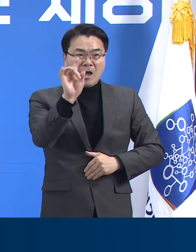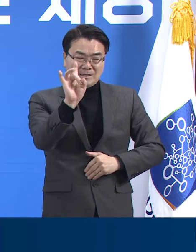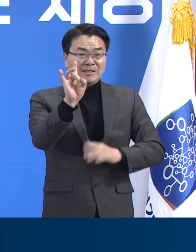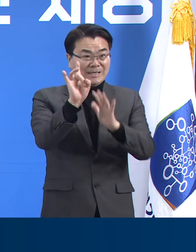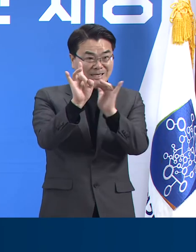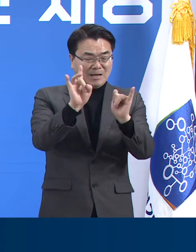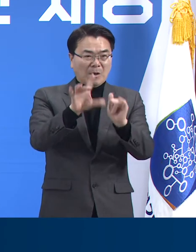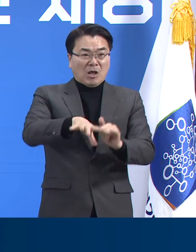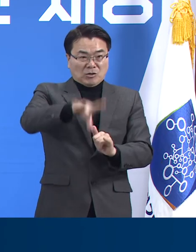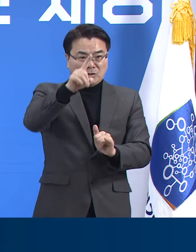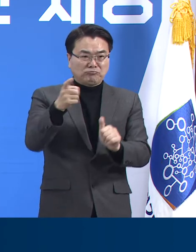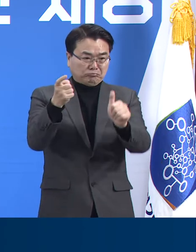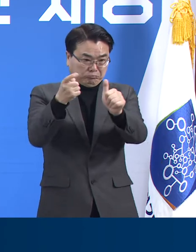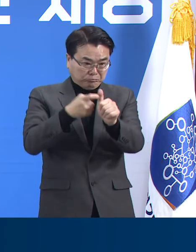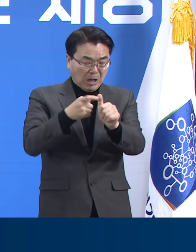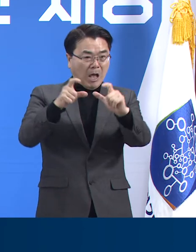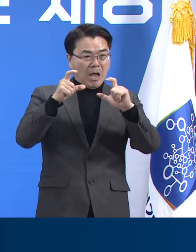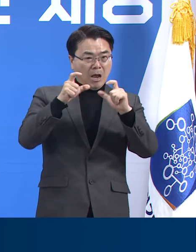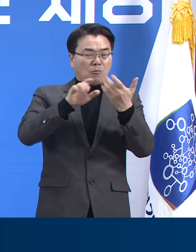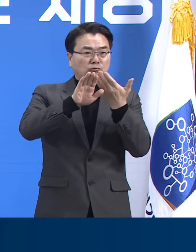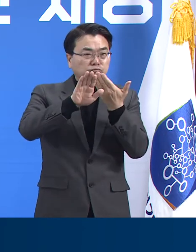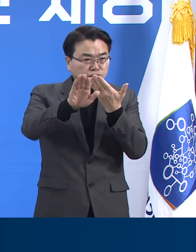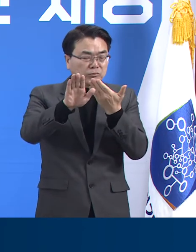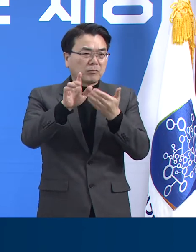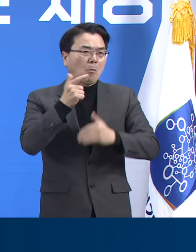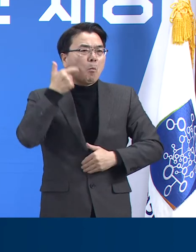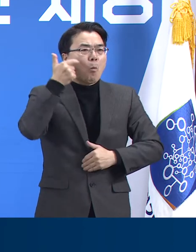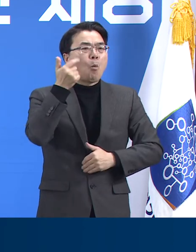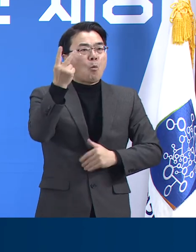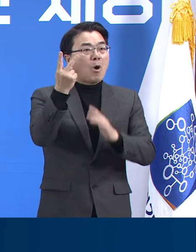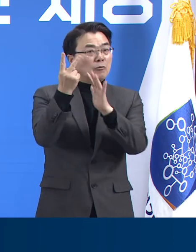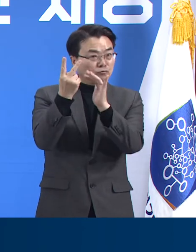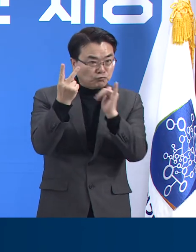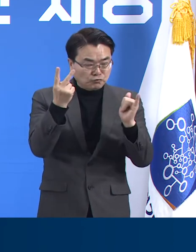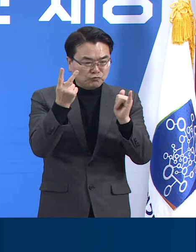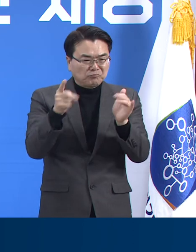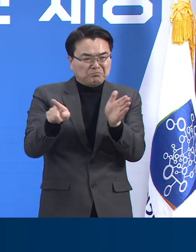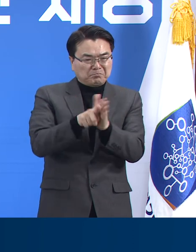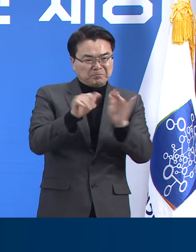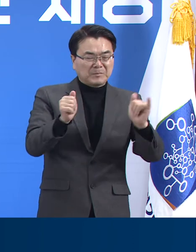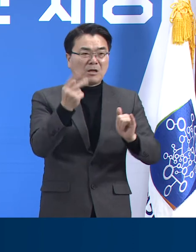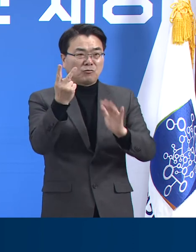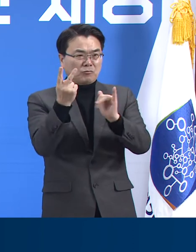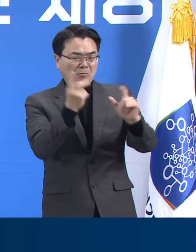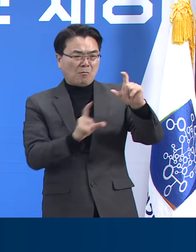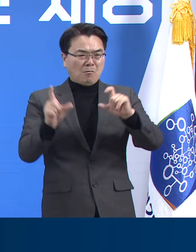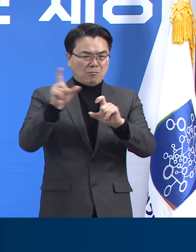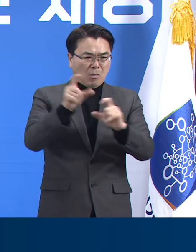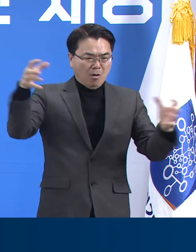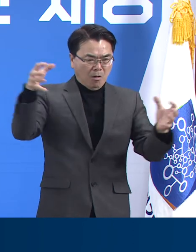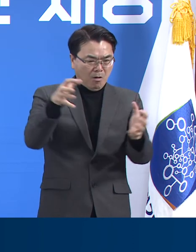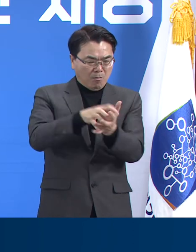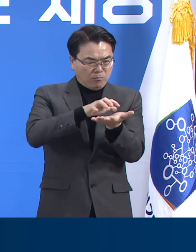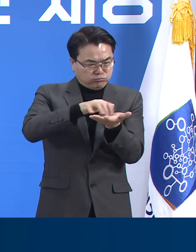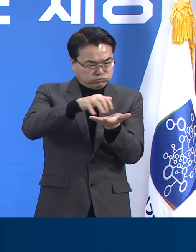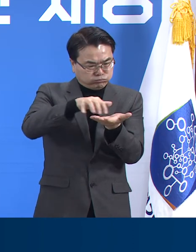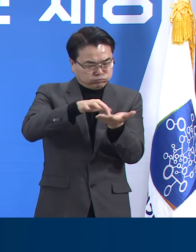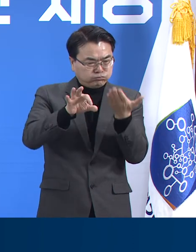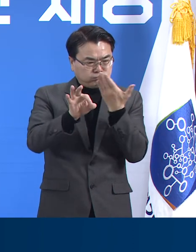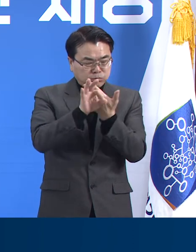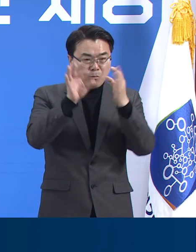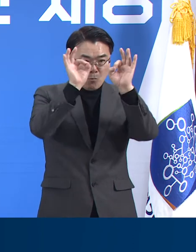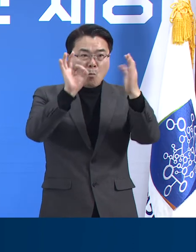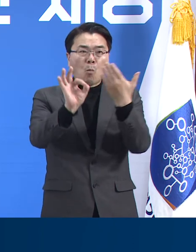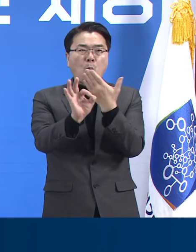판정을 받은 이후 이후에 목사 2명, 교인 5명이 추가로 확진 판정을 받으면서 금일 0시